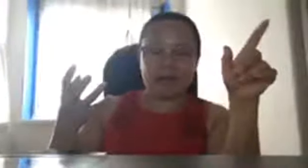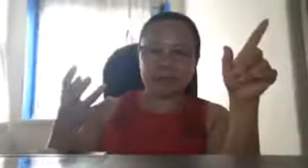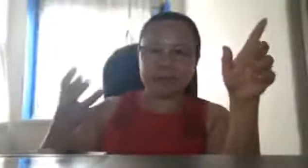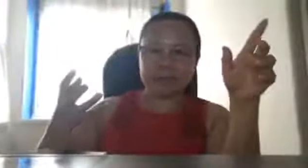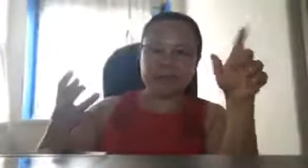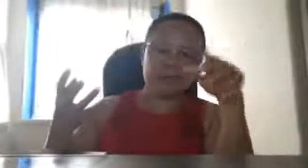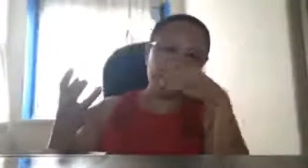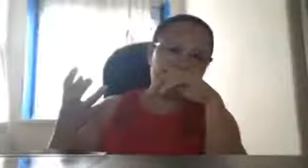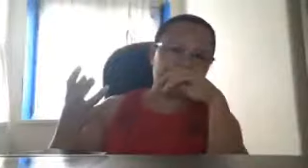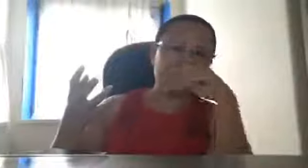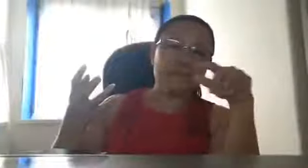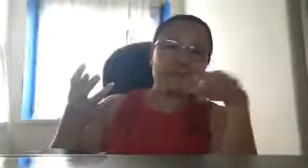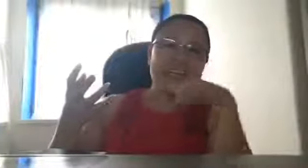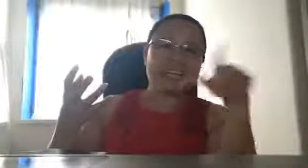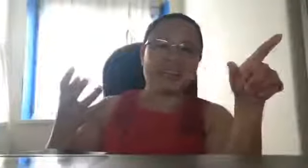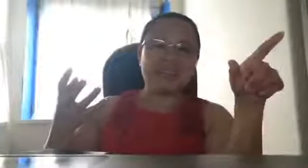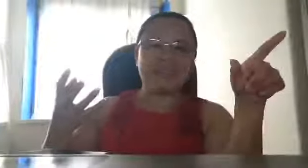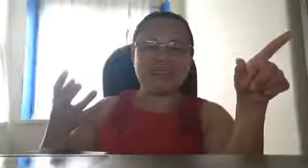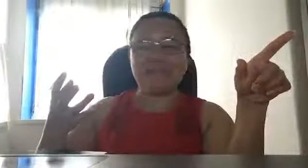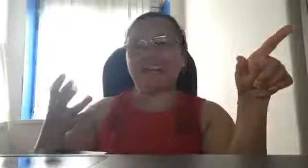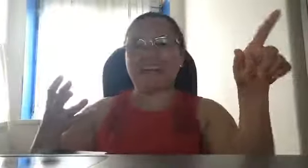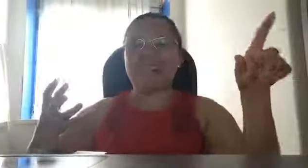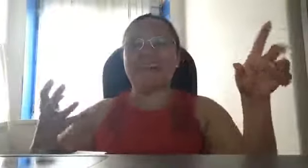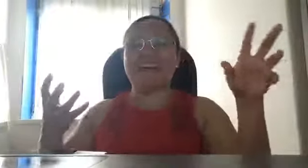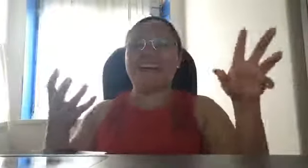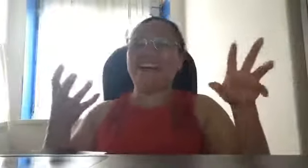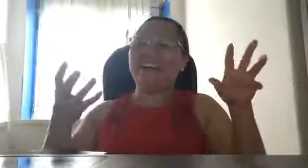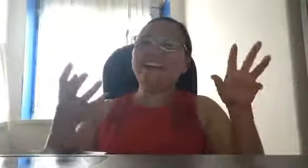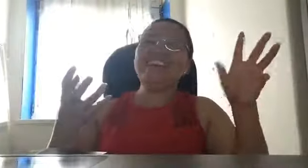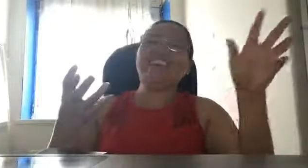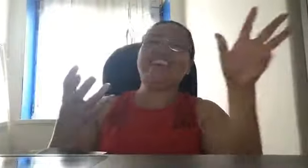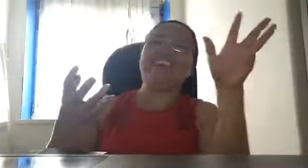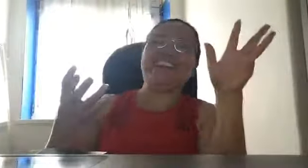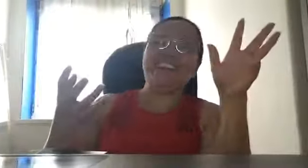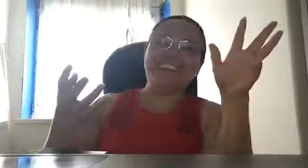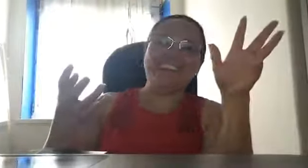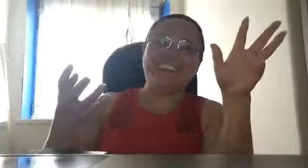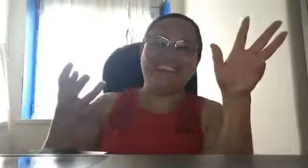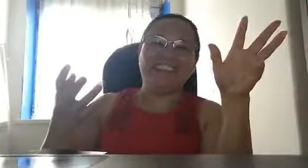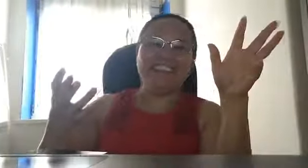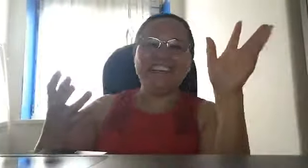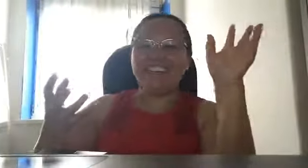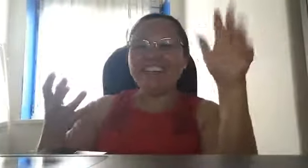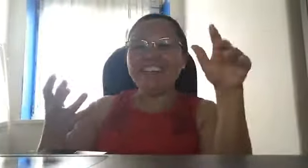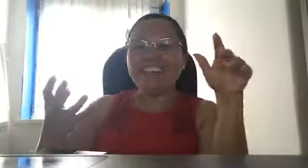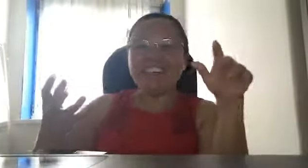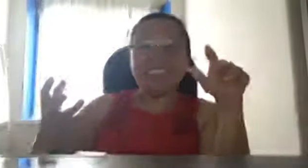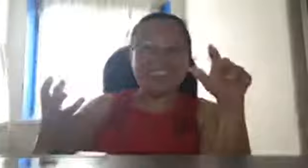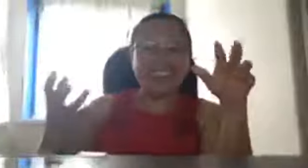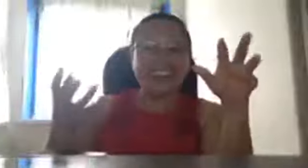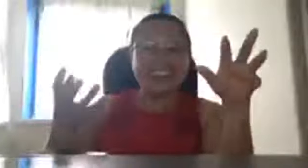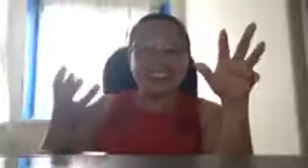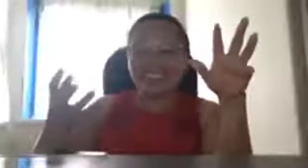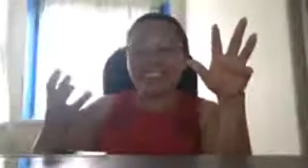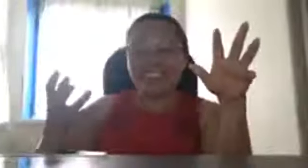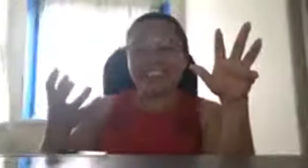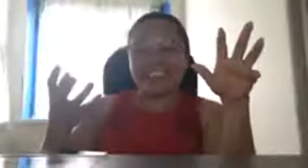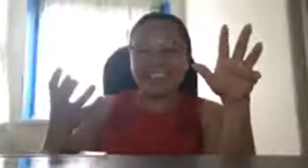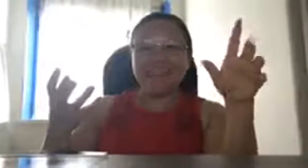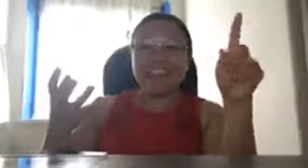diba yung pinaglalaban naming Saba is what I know oh my God but